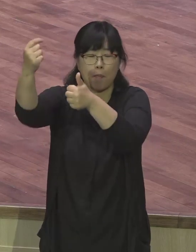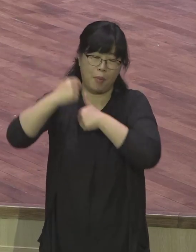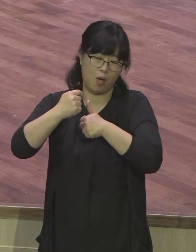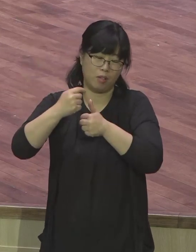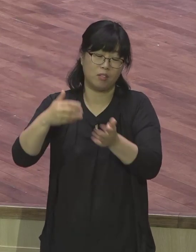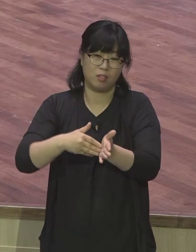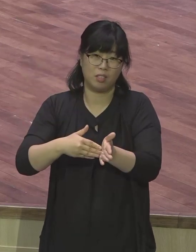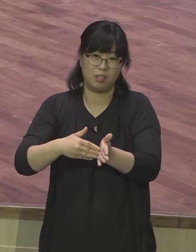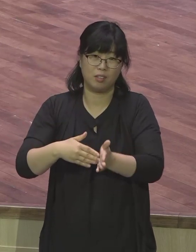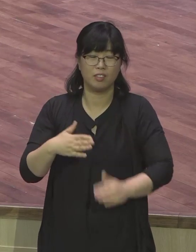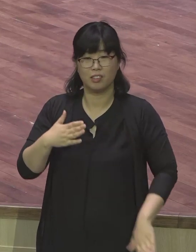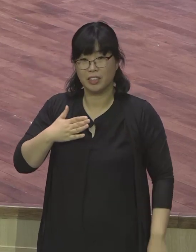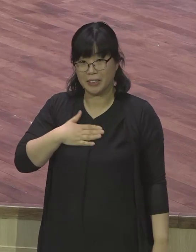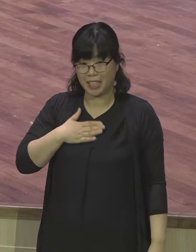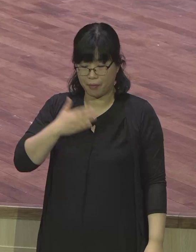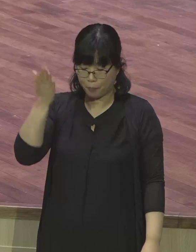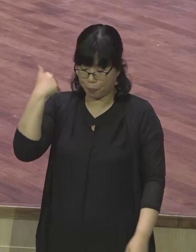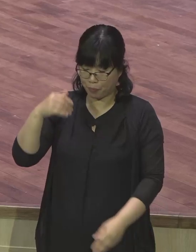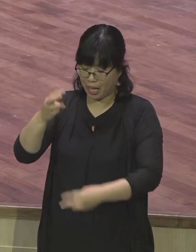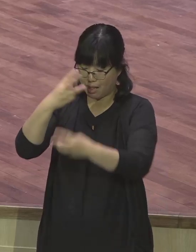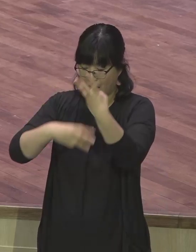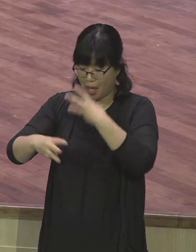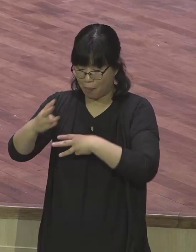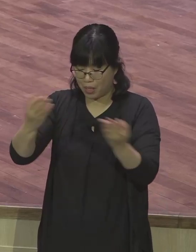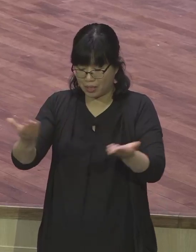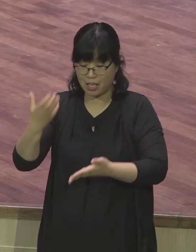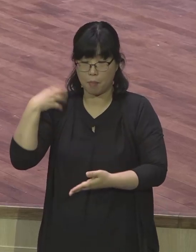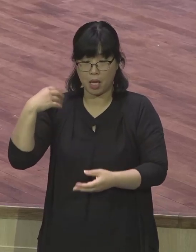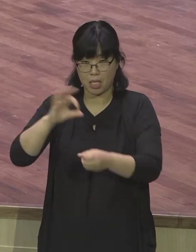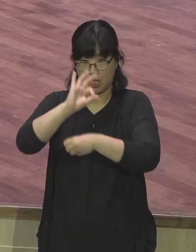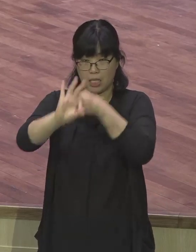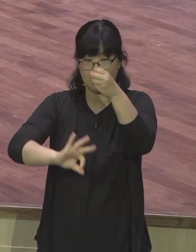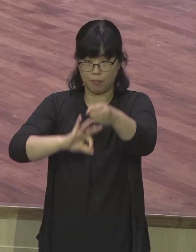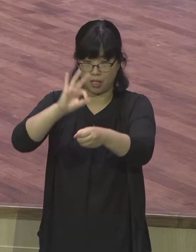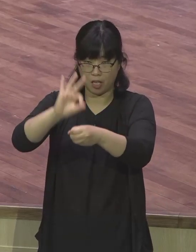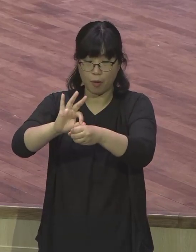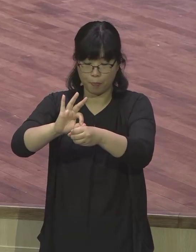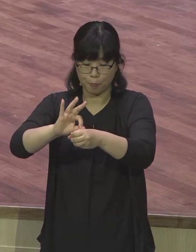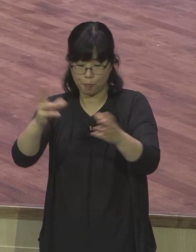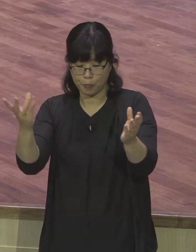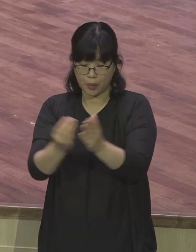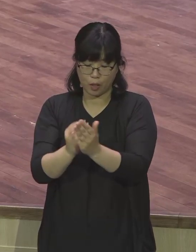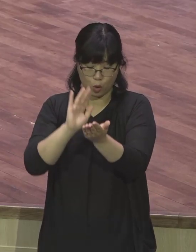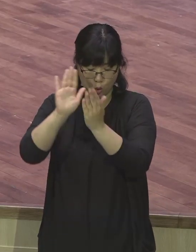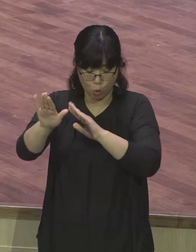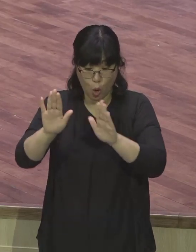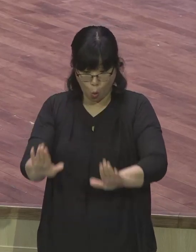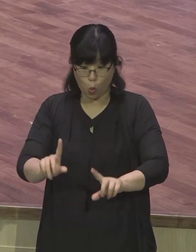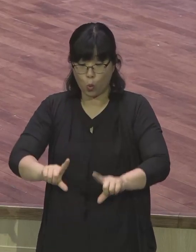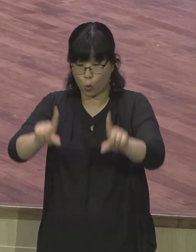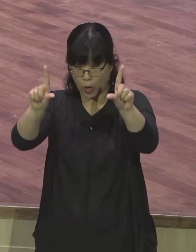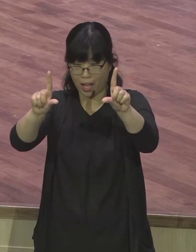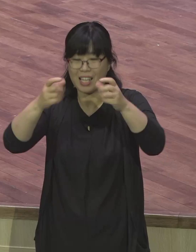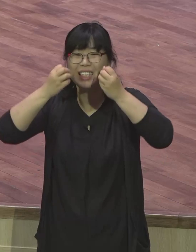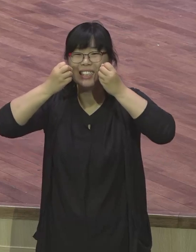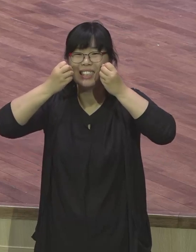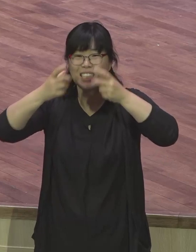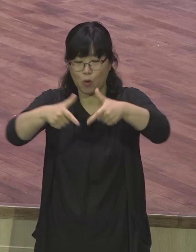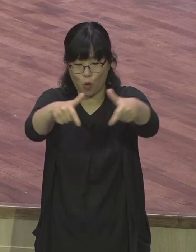한 10년 정도 하면서 올해부터 교구 사역을 시작하게 되었습니다 랩런트 사역을 하면서 나름대로